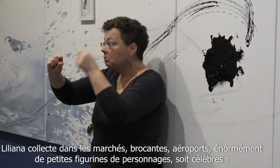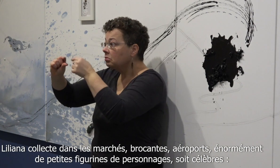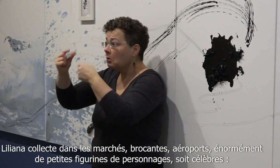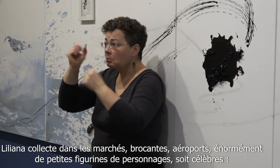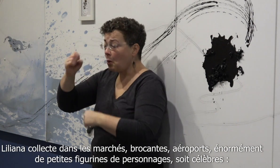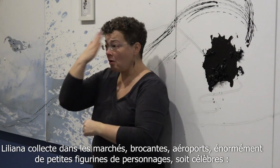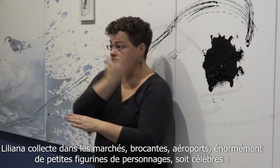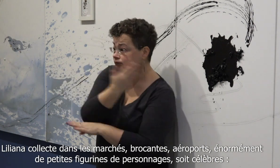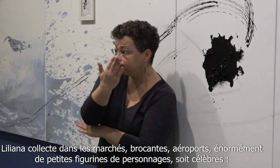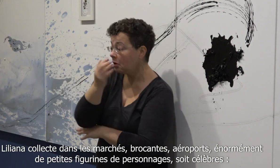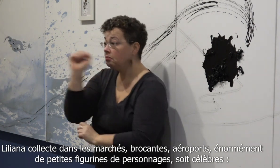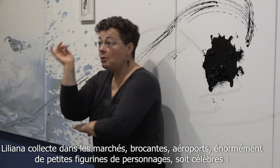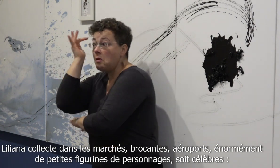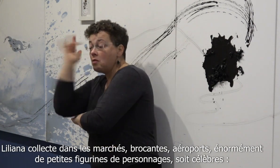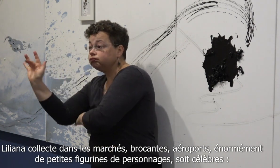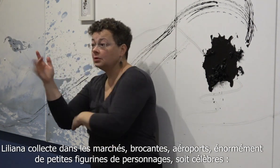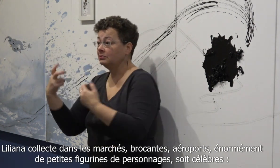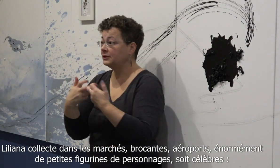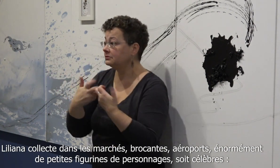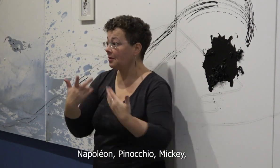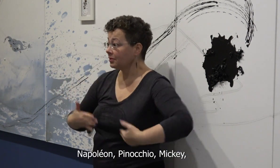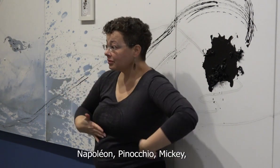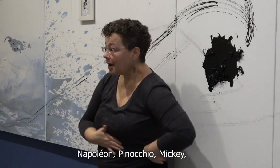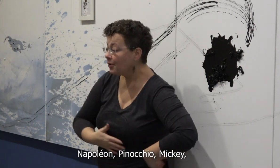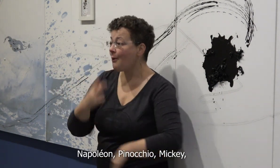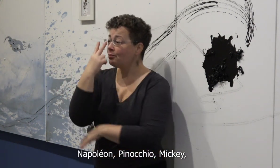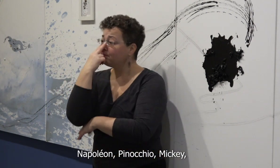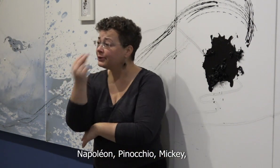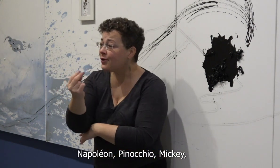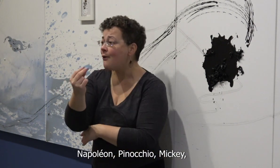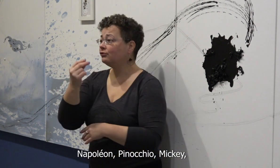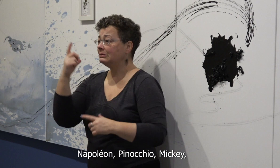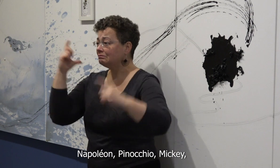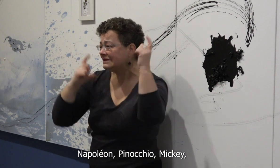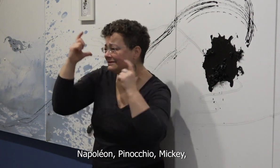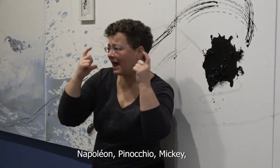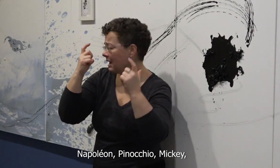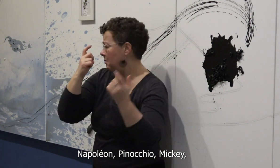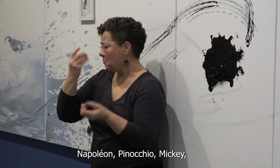Soit célèbres, comme Napoléon, Pinocchio ou Mickey, soit inconnues, comme de petites grand-mères.